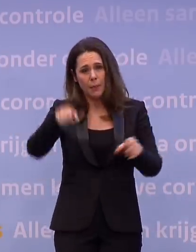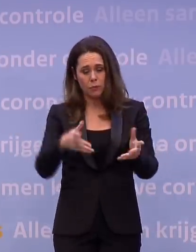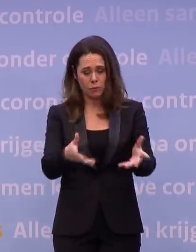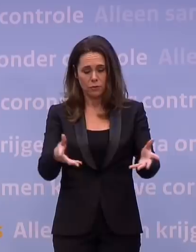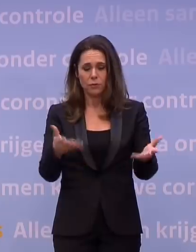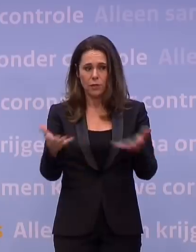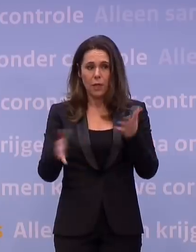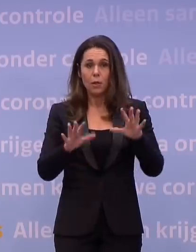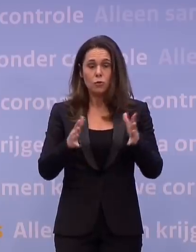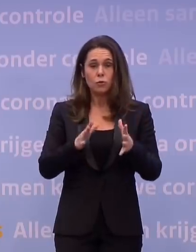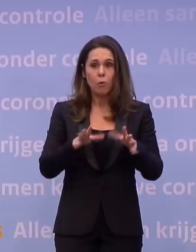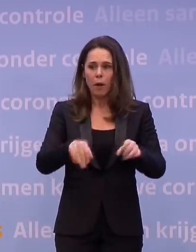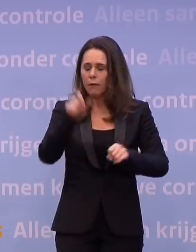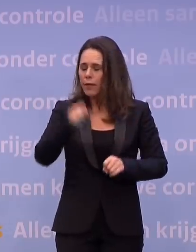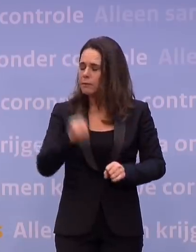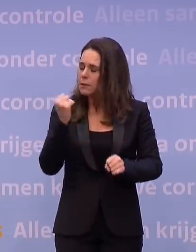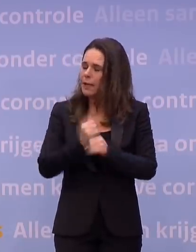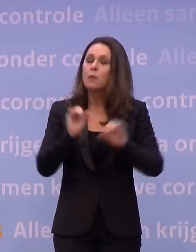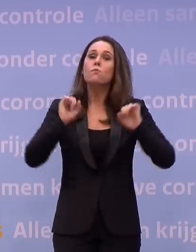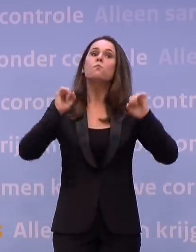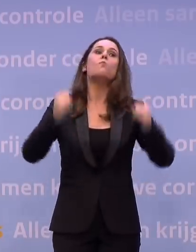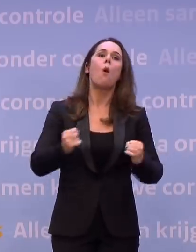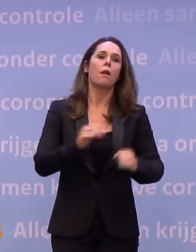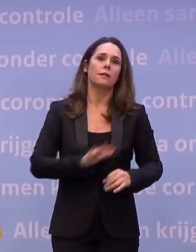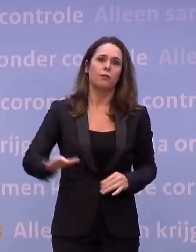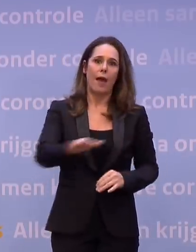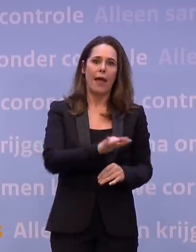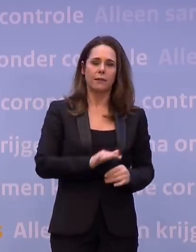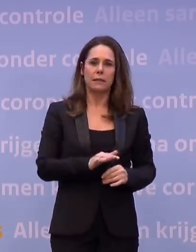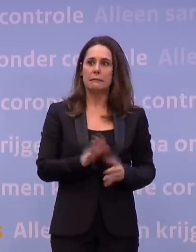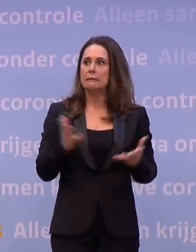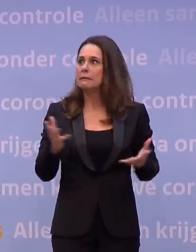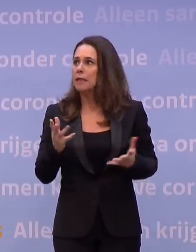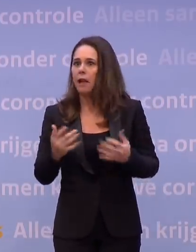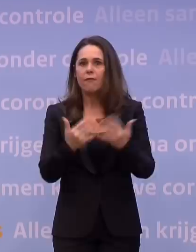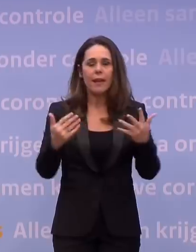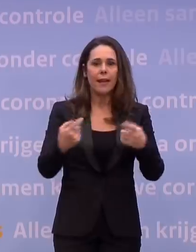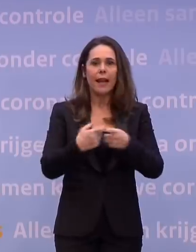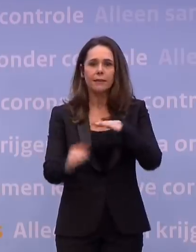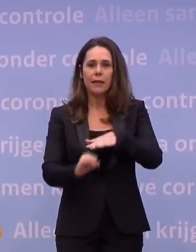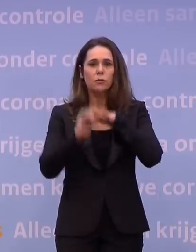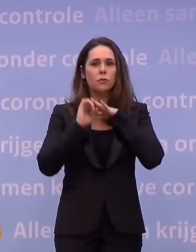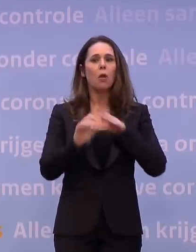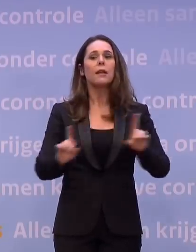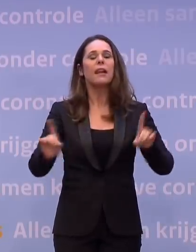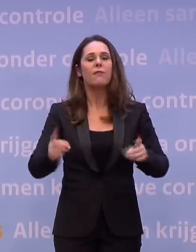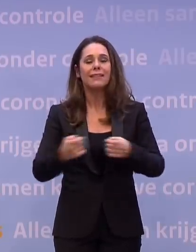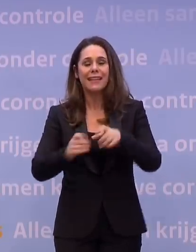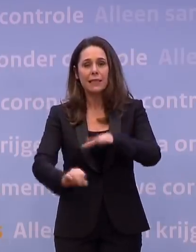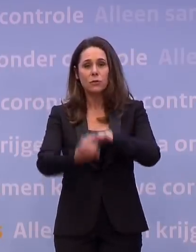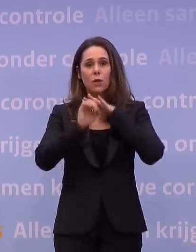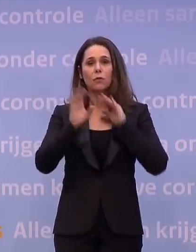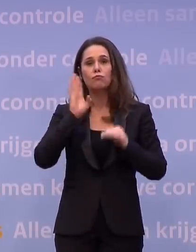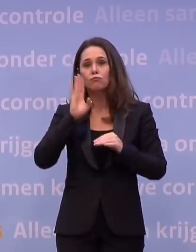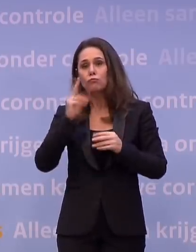bij sommige ondernemers staat water aan de lippen en die vragen zich echt af wanneer komt die extra steun en wat betekent dat precies? Ja. Kunt u daar perspectief op